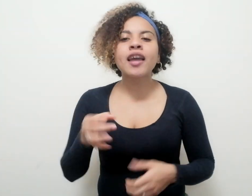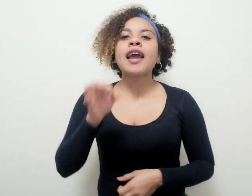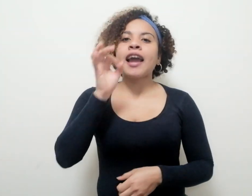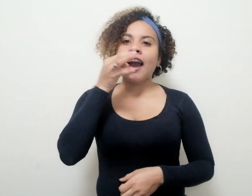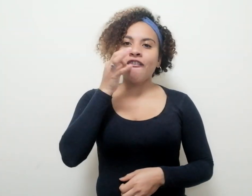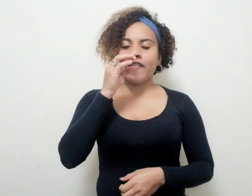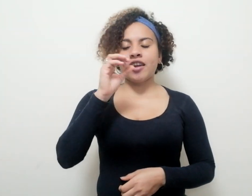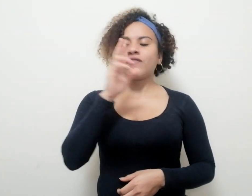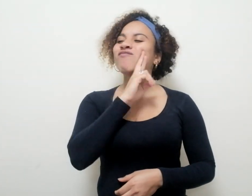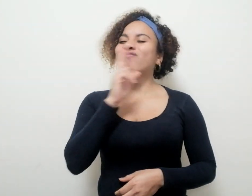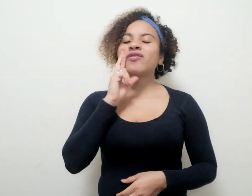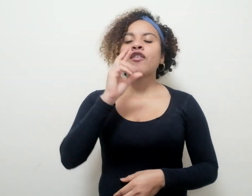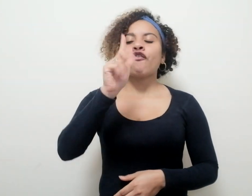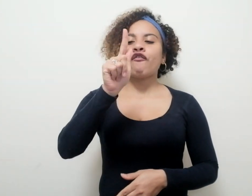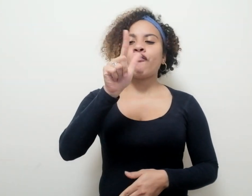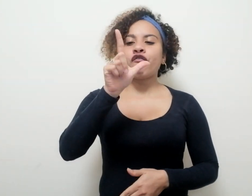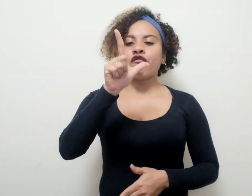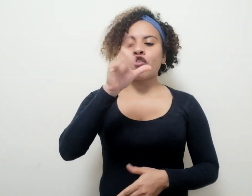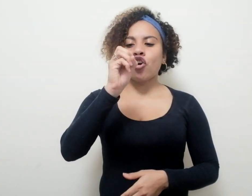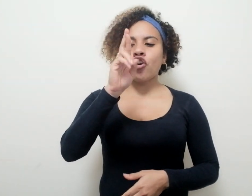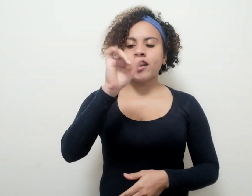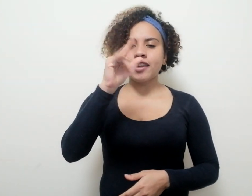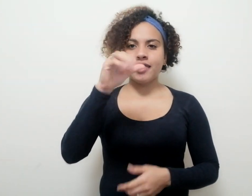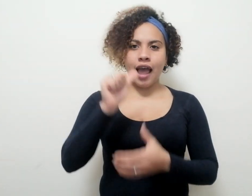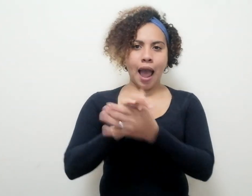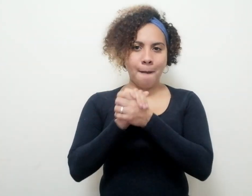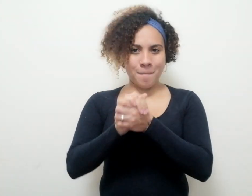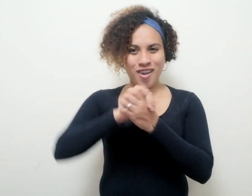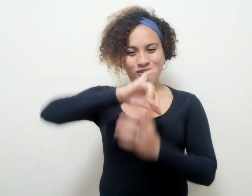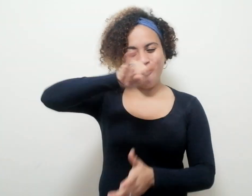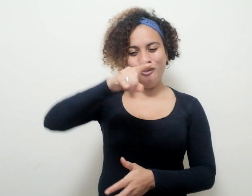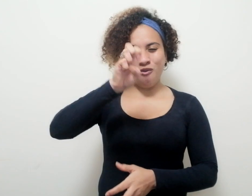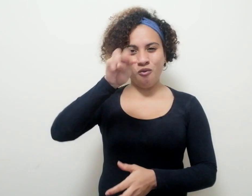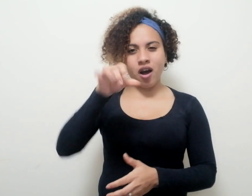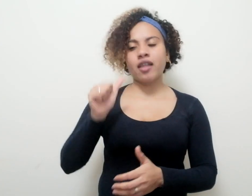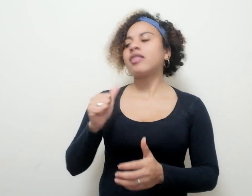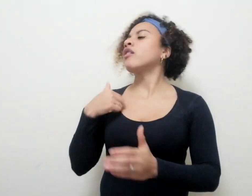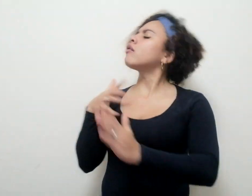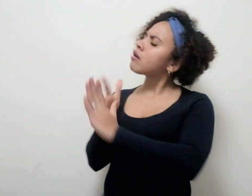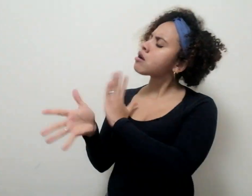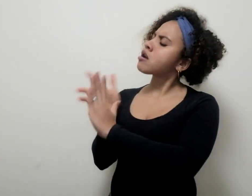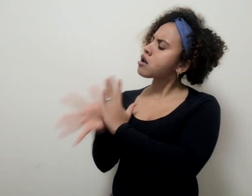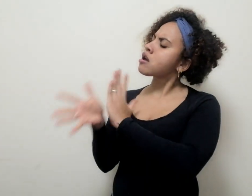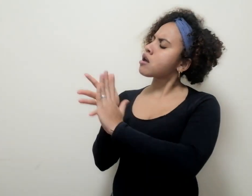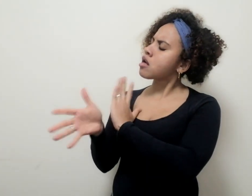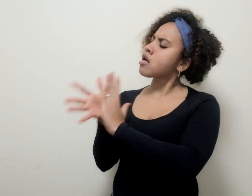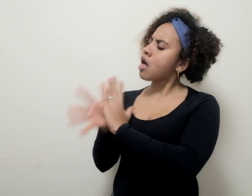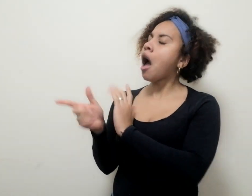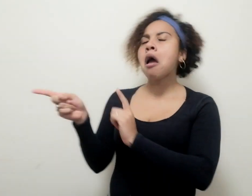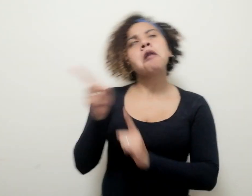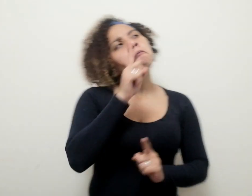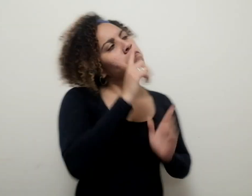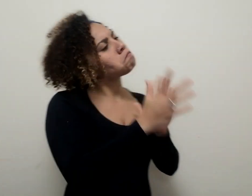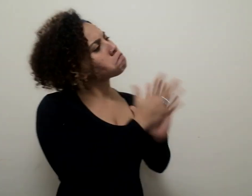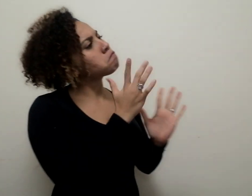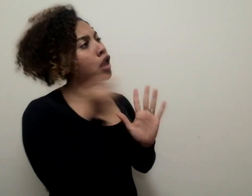con mi amigo Juan. Le cuento esta historia y él me deja contársela, sin